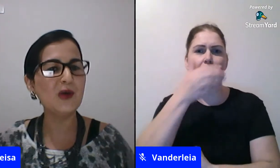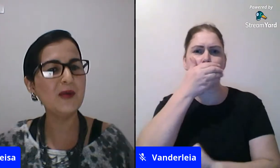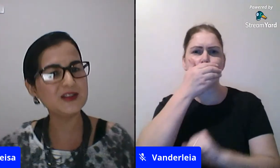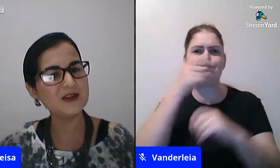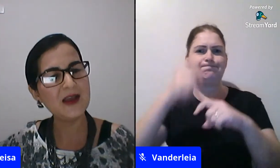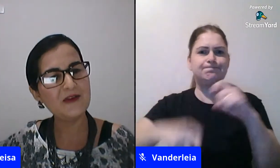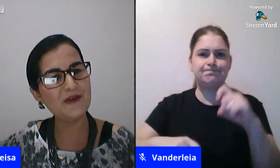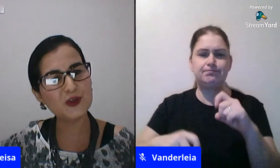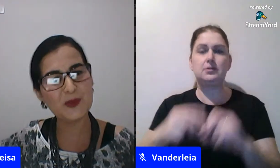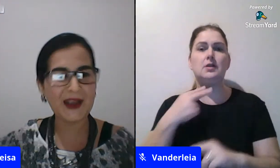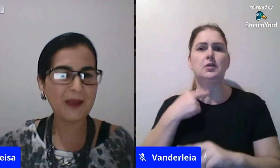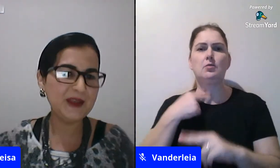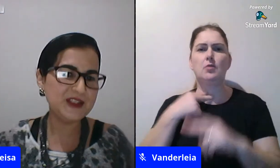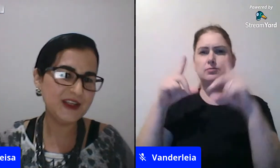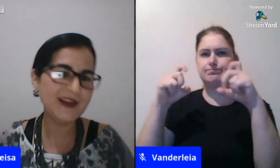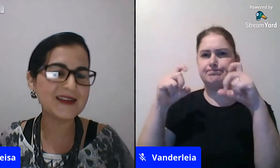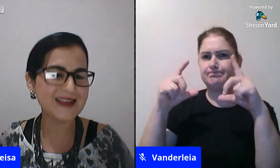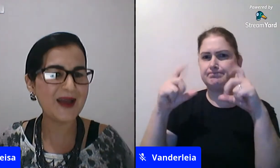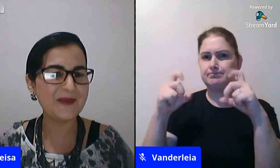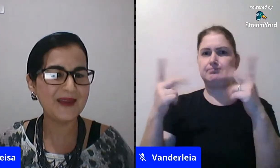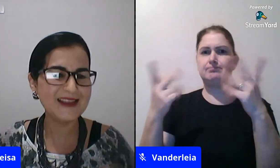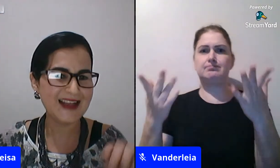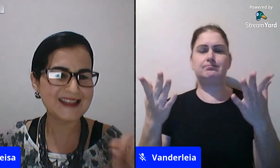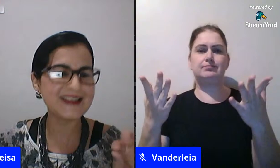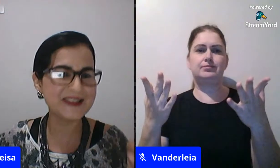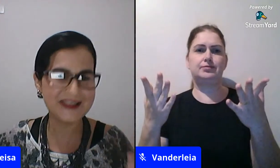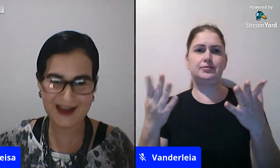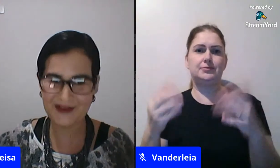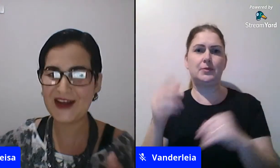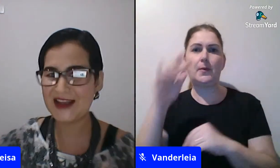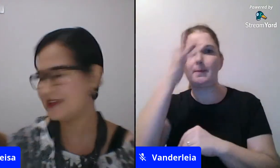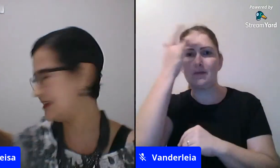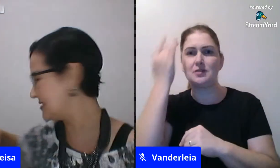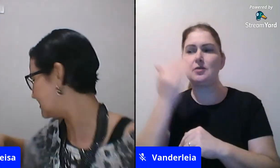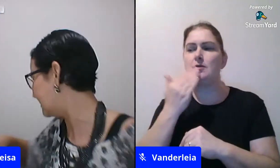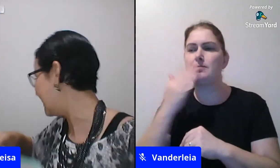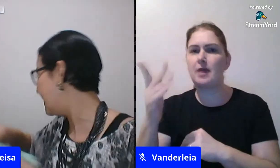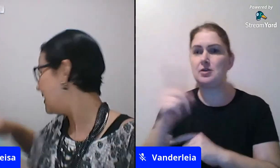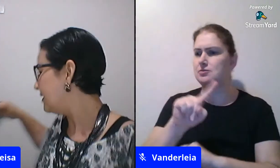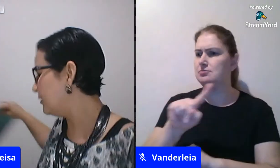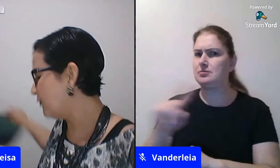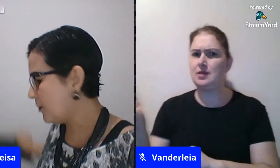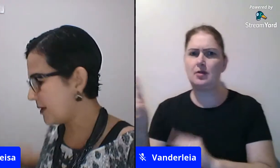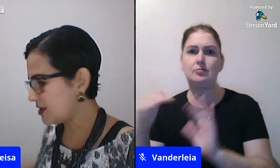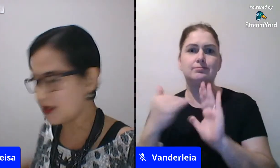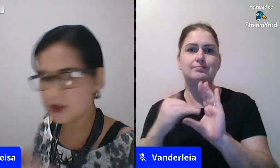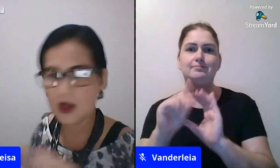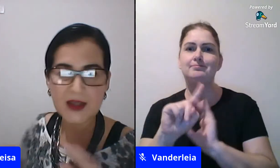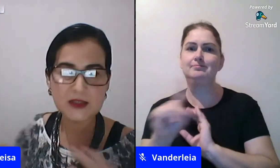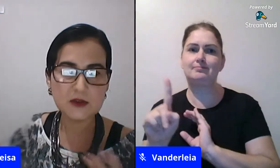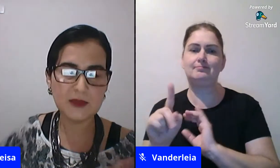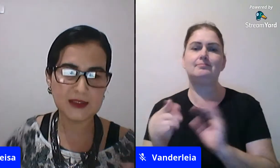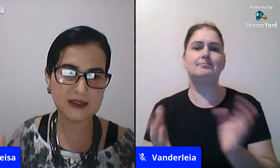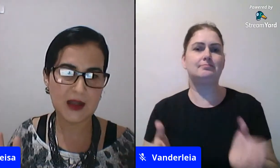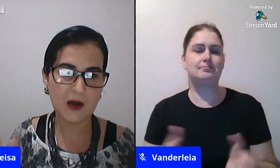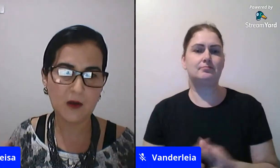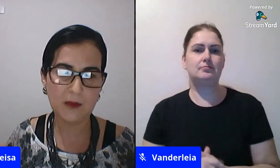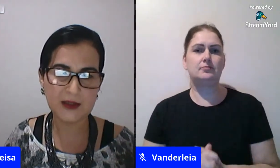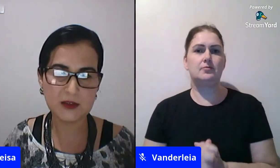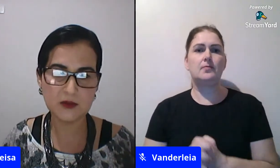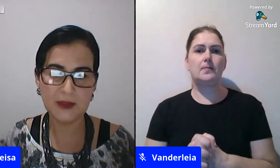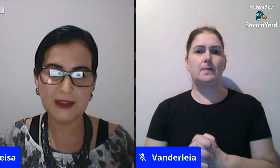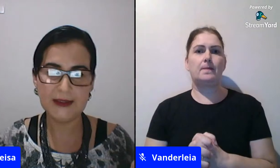foto não mande foto pra quem pedir sabe as crianças escrevem frases assim e eu vou compartilhar só mais umas